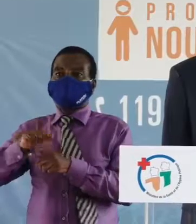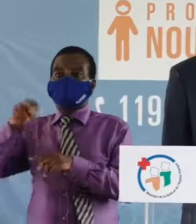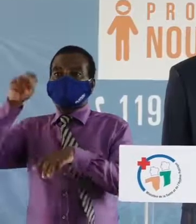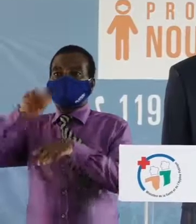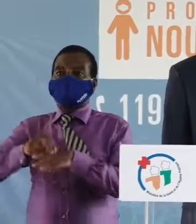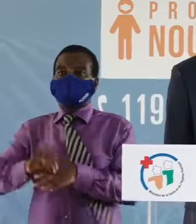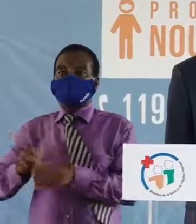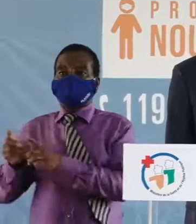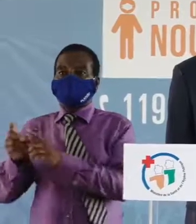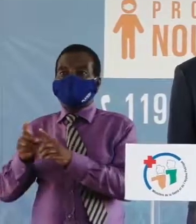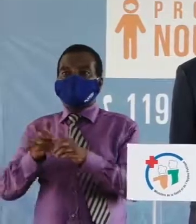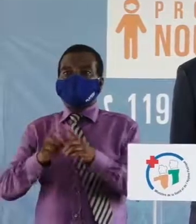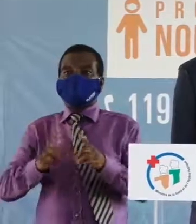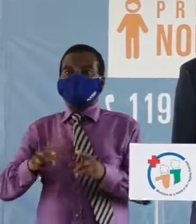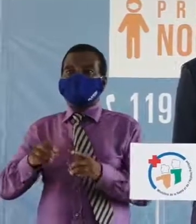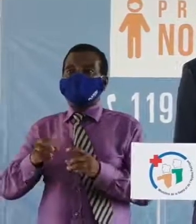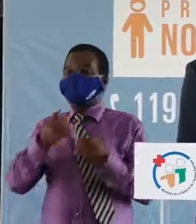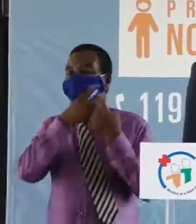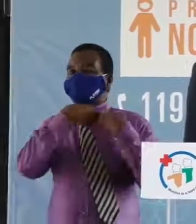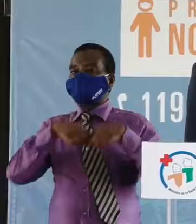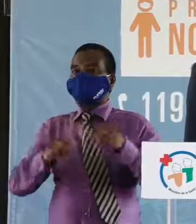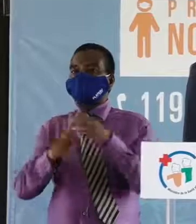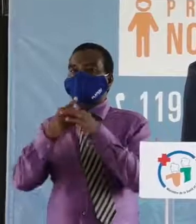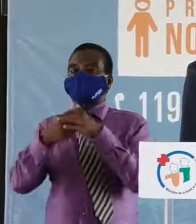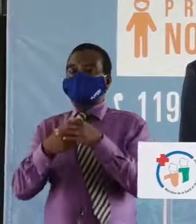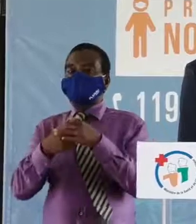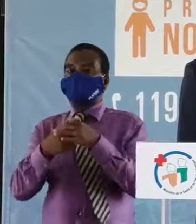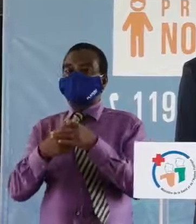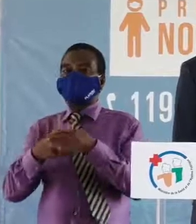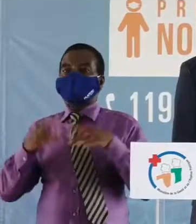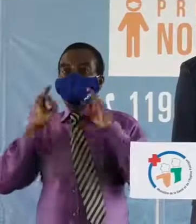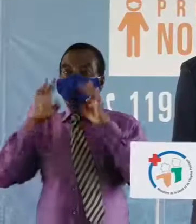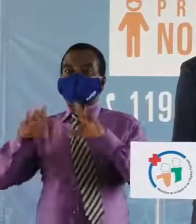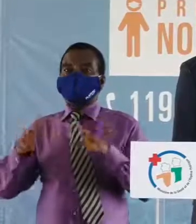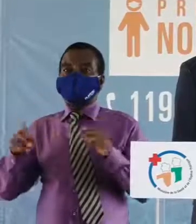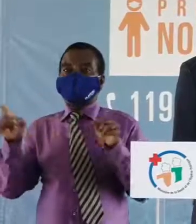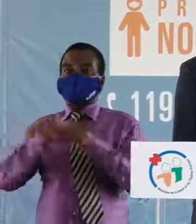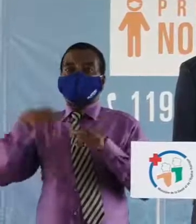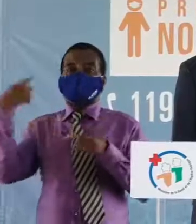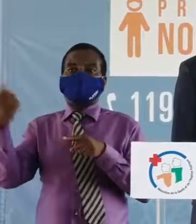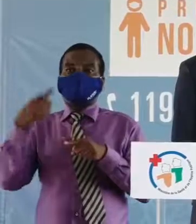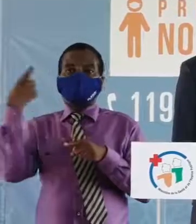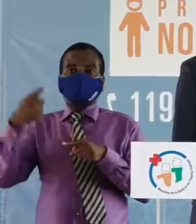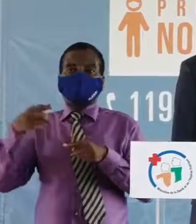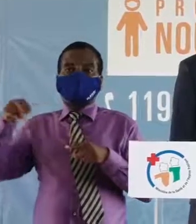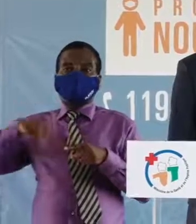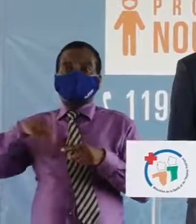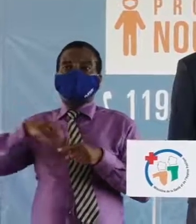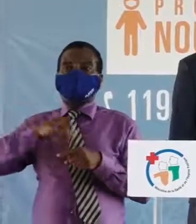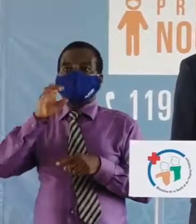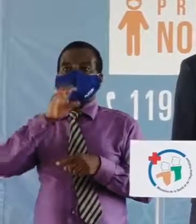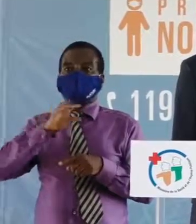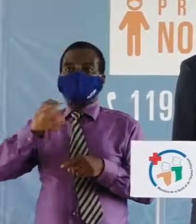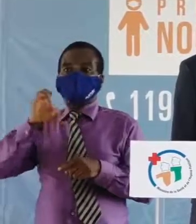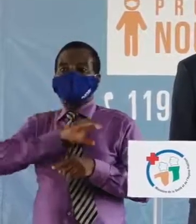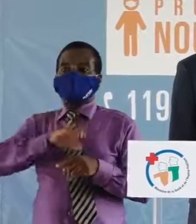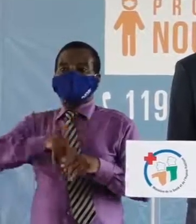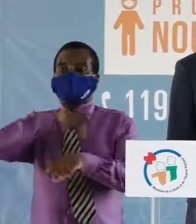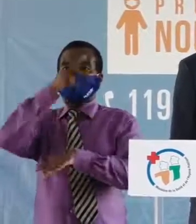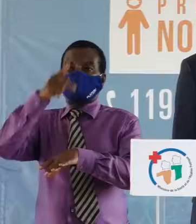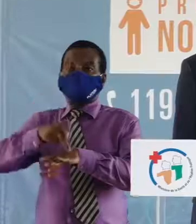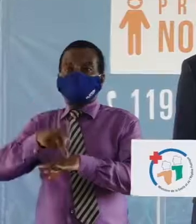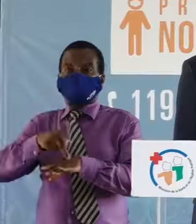en vigueur depuis le déclenchement de la crise. Et pour cela, comme toujours, nous avons le commissaire principal,